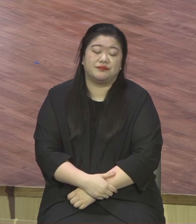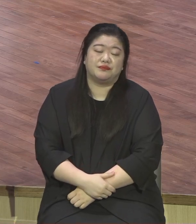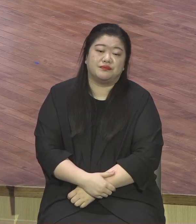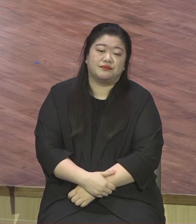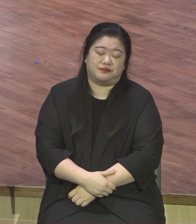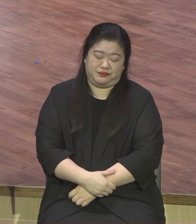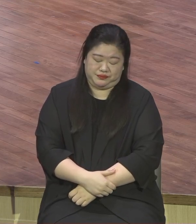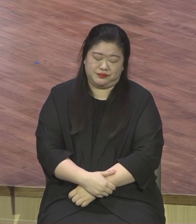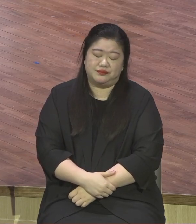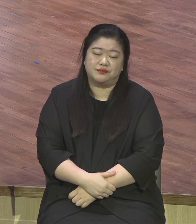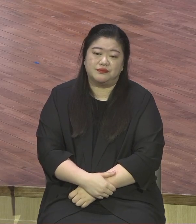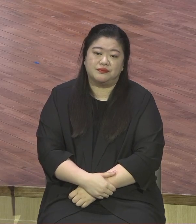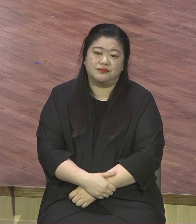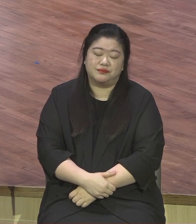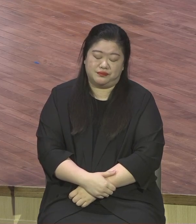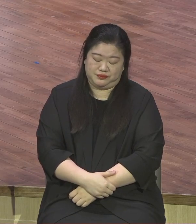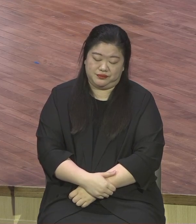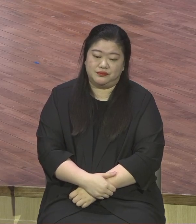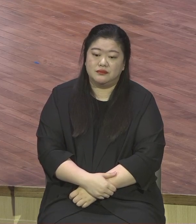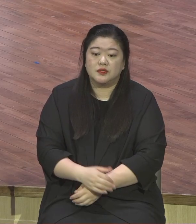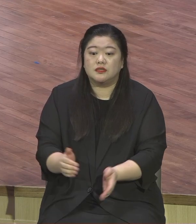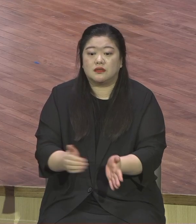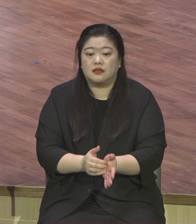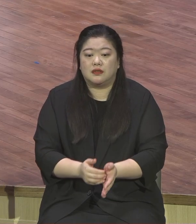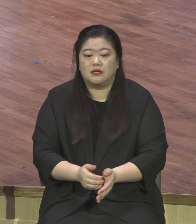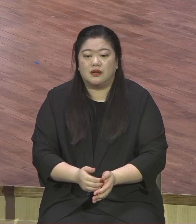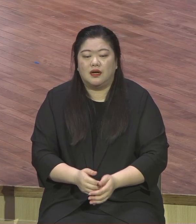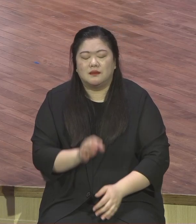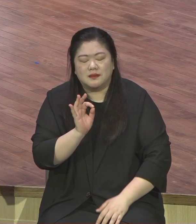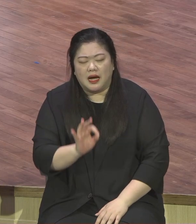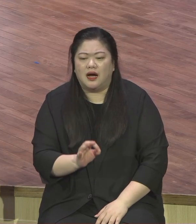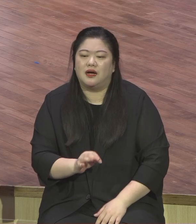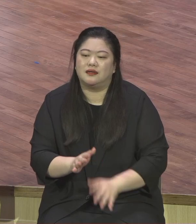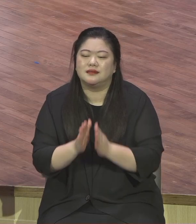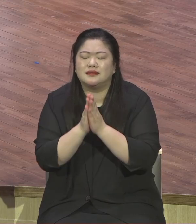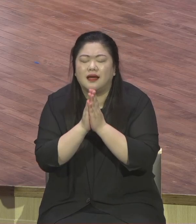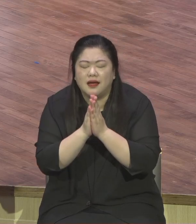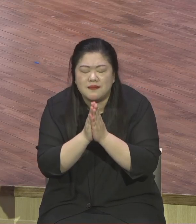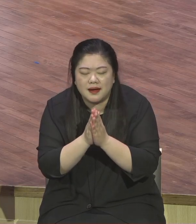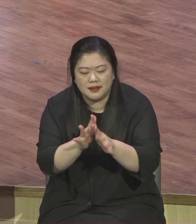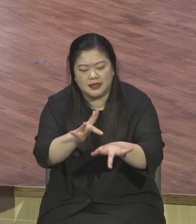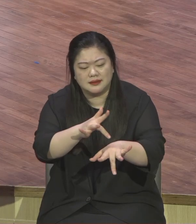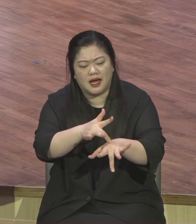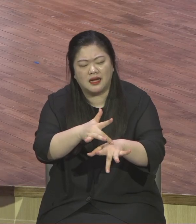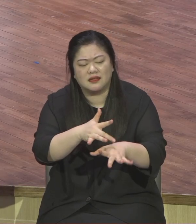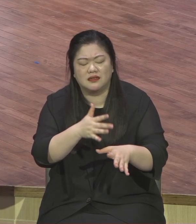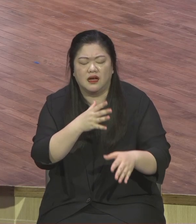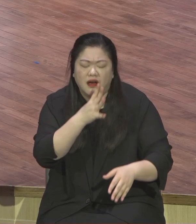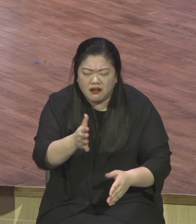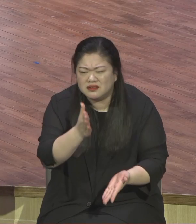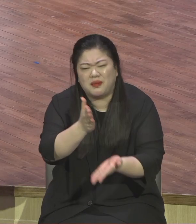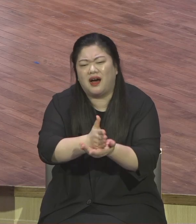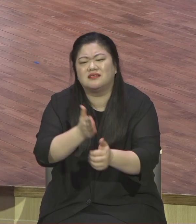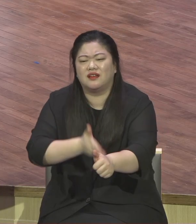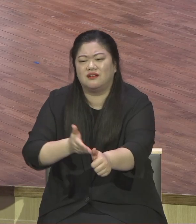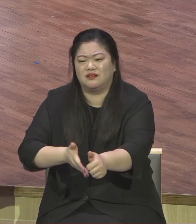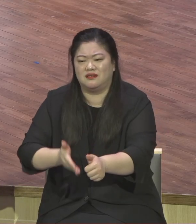하나님께 감사하시 바랍니다 속지 마세요 사단 주택기가 속이는 거예요 영육관의 생명력 넘치는